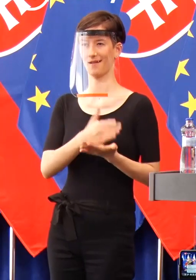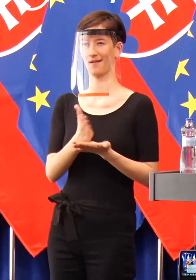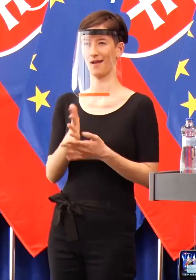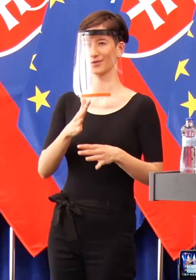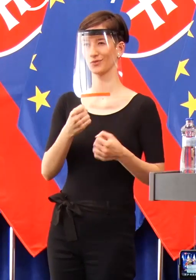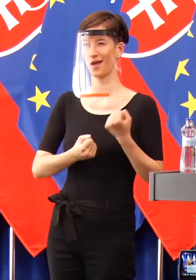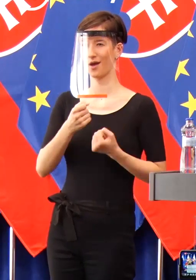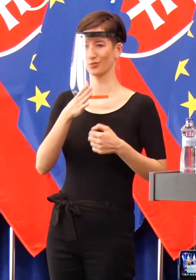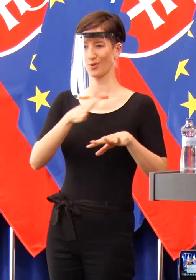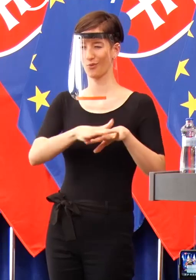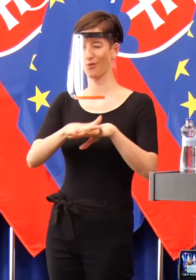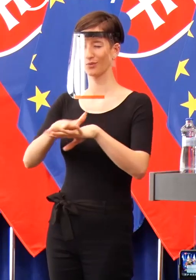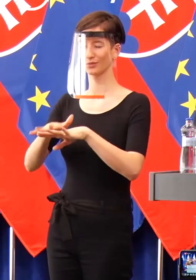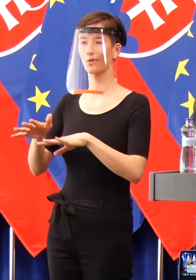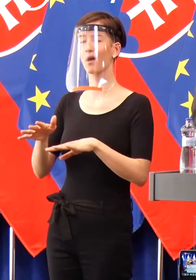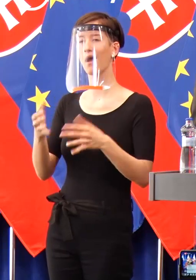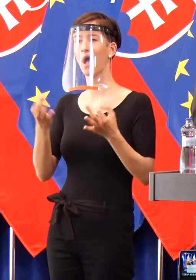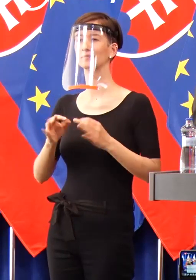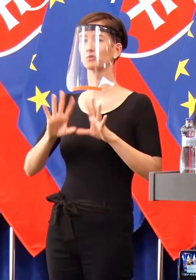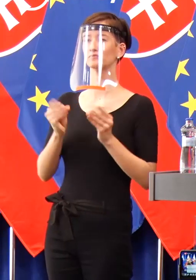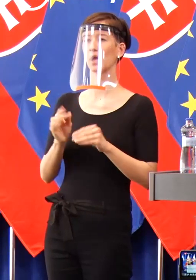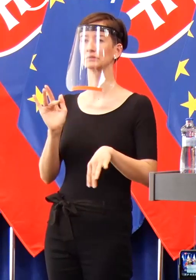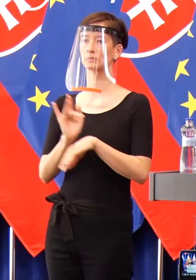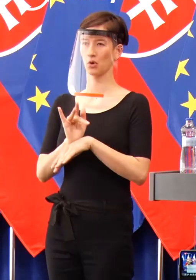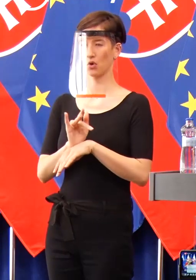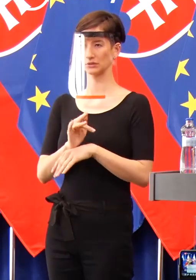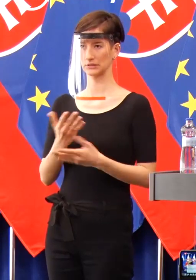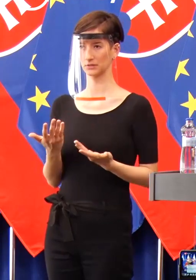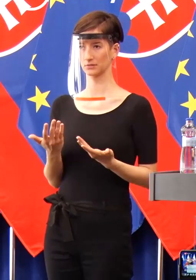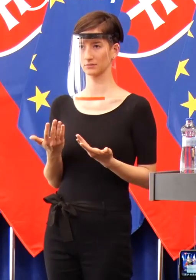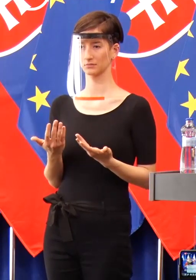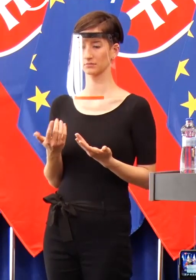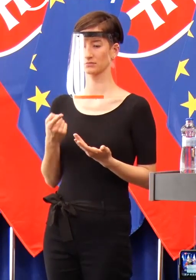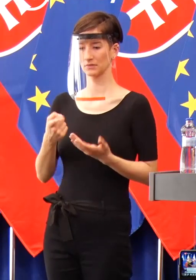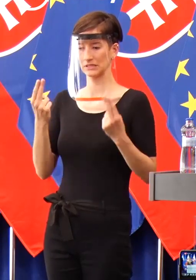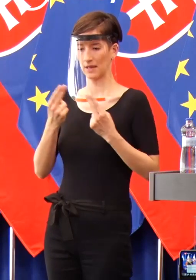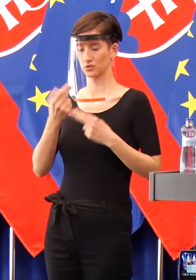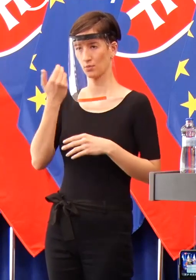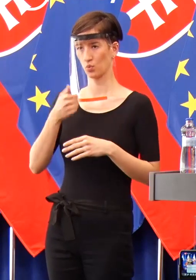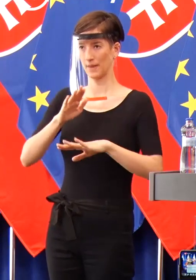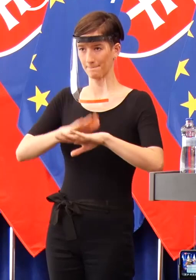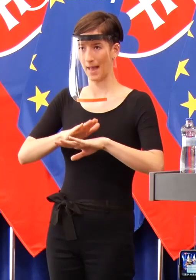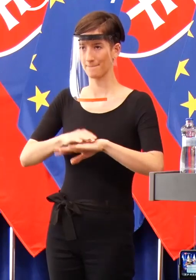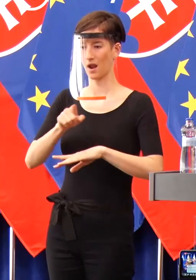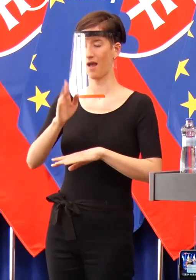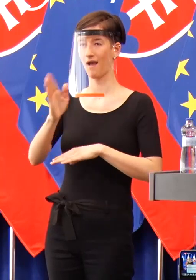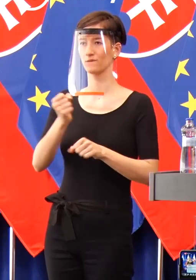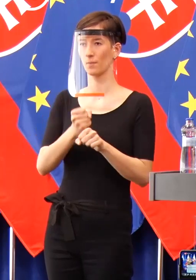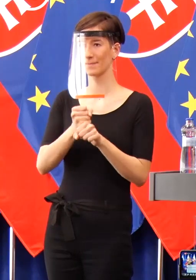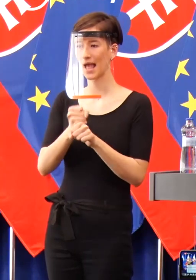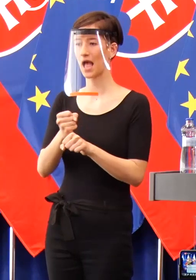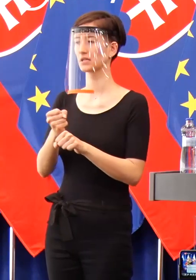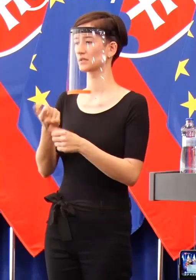cesty. Keď raz uznesenie hovorí, ak som povedal, že ľudia majú právo ísť do roboty, ľudia majú právo ísť lekárovi, tak nemôžem ich nechať stať v 10